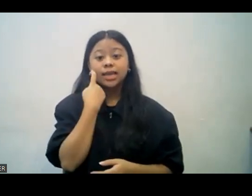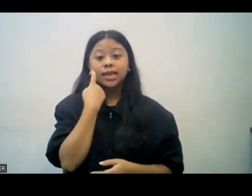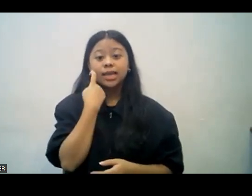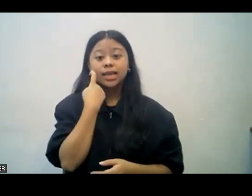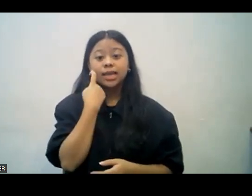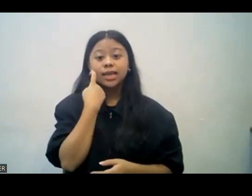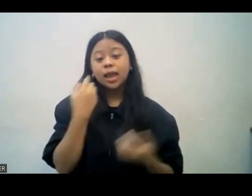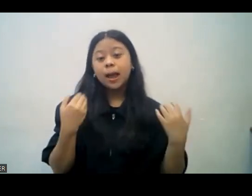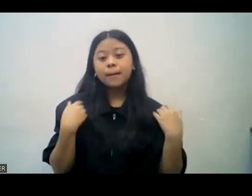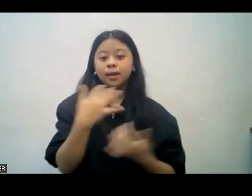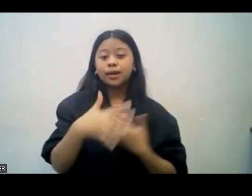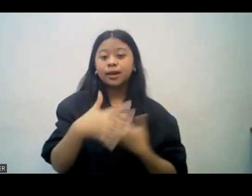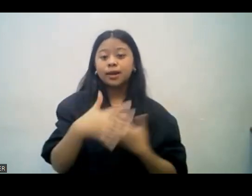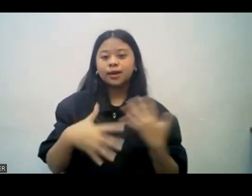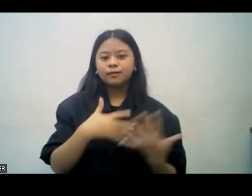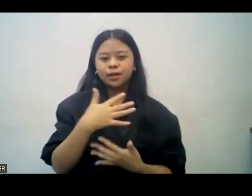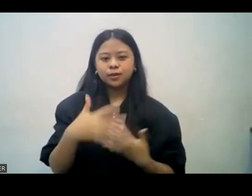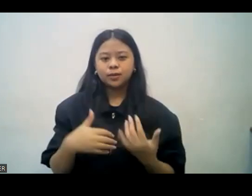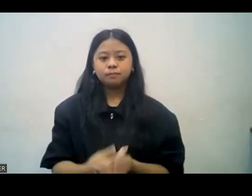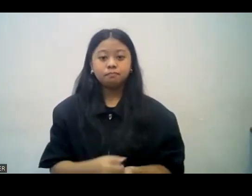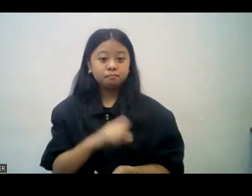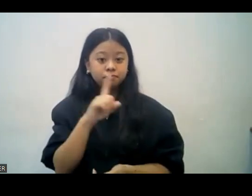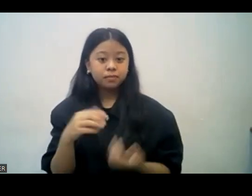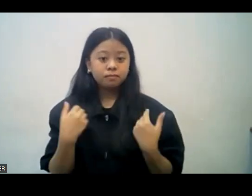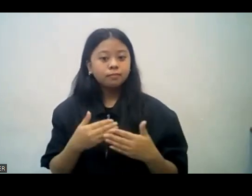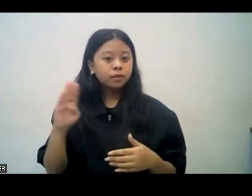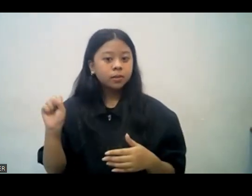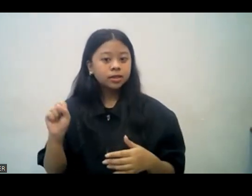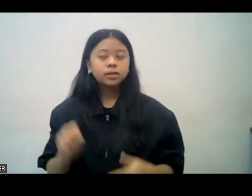Kaya nagkaroon po ba kayo ng fellowship bago po yung New Beginner Bible Study?